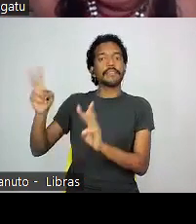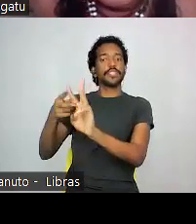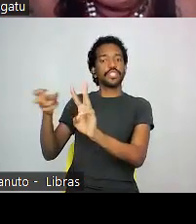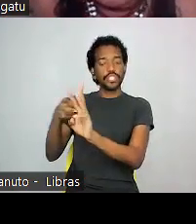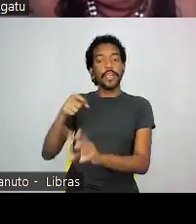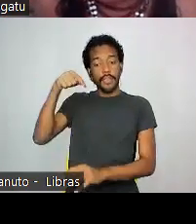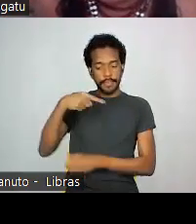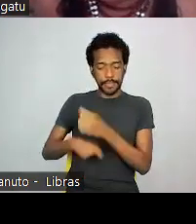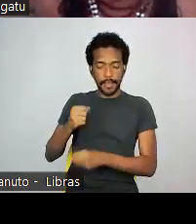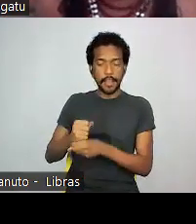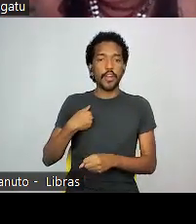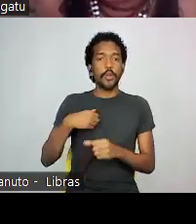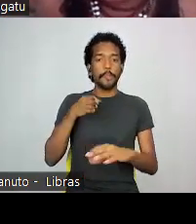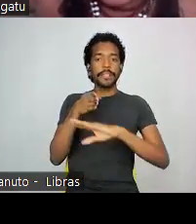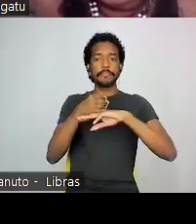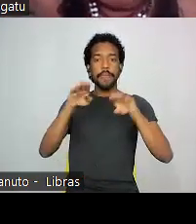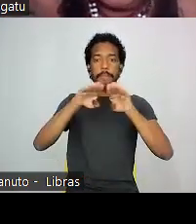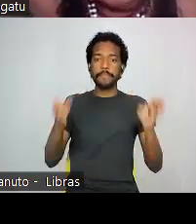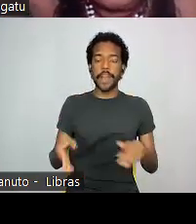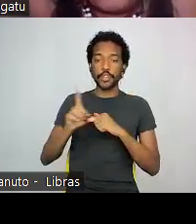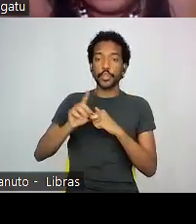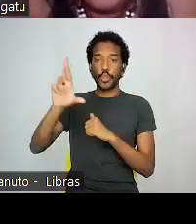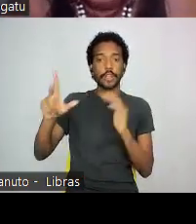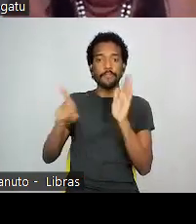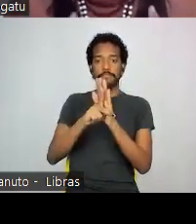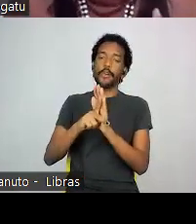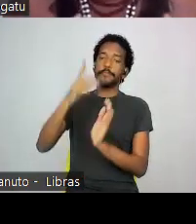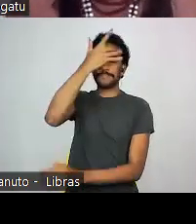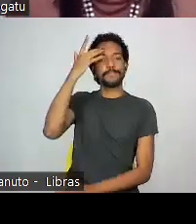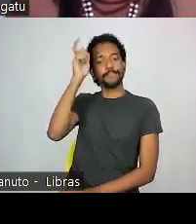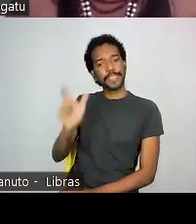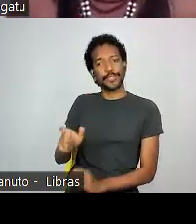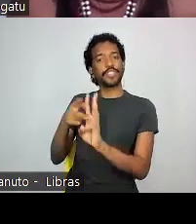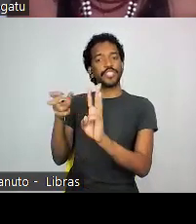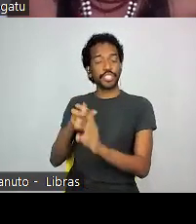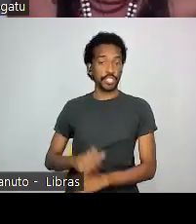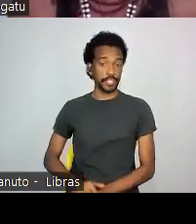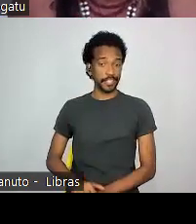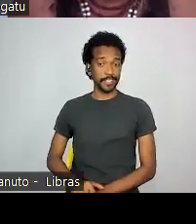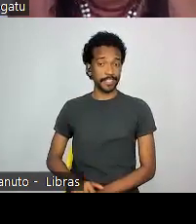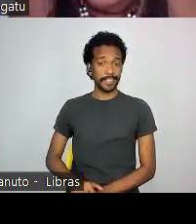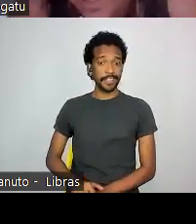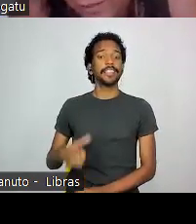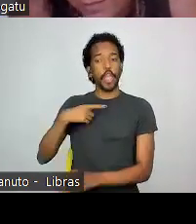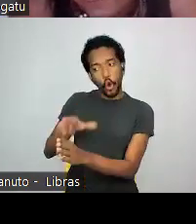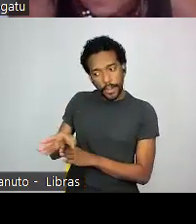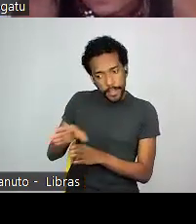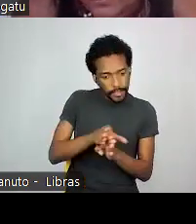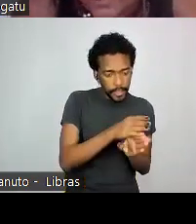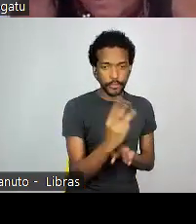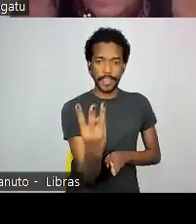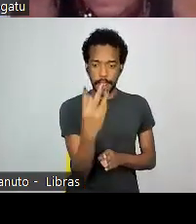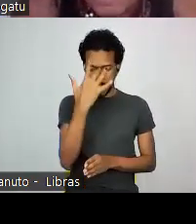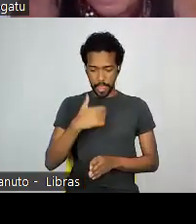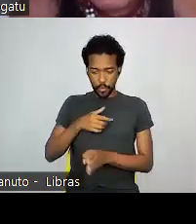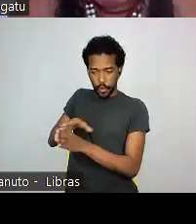ano aqui participei de quatro bancos, três bancos de doutorados de pessoas indígenas. Eu mesmo tenho três orientados indígenas no mestrado da Federal do